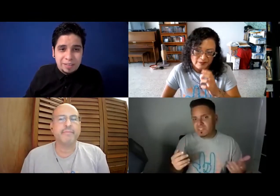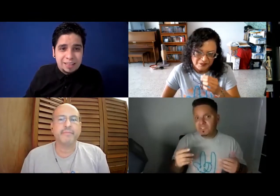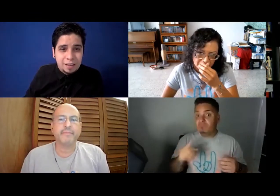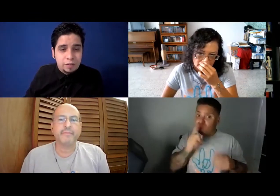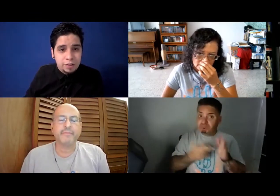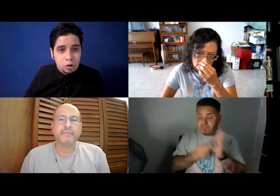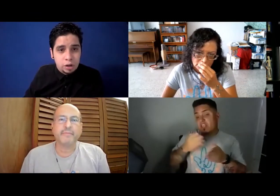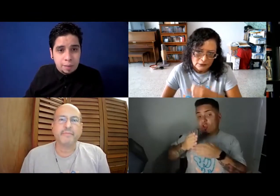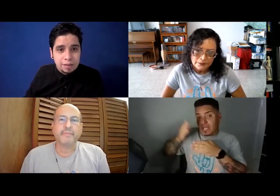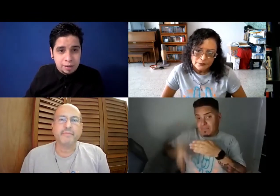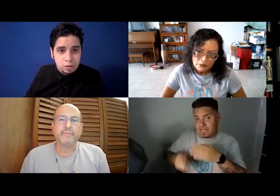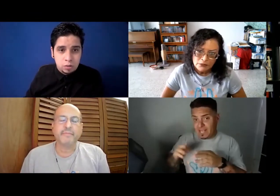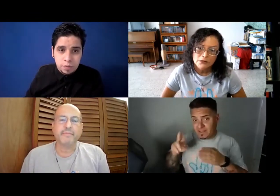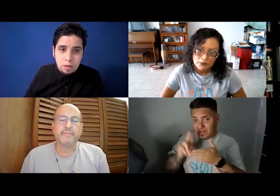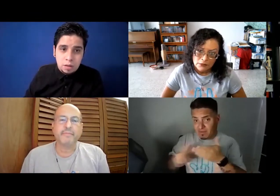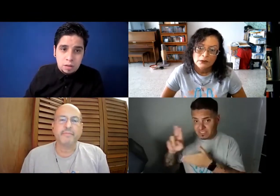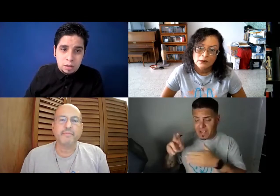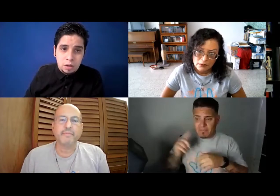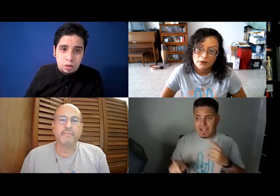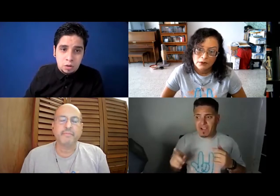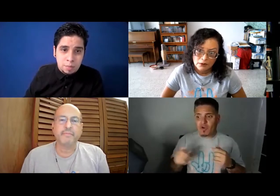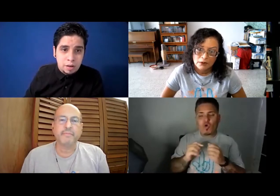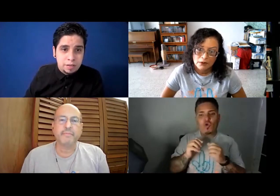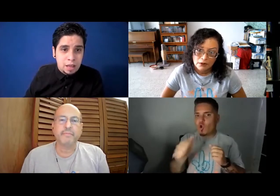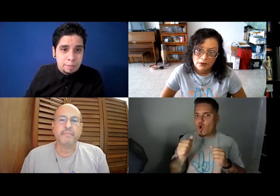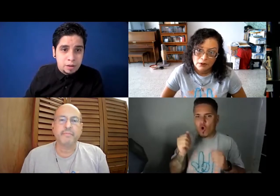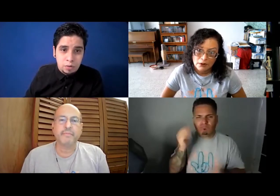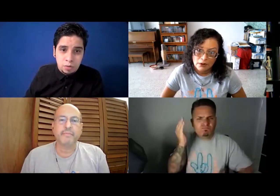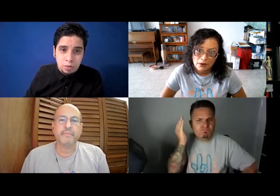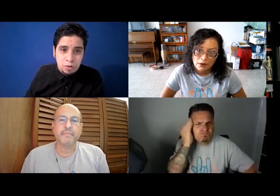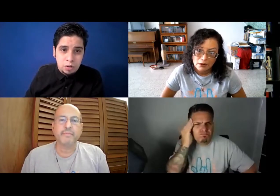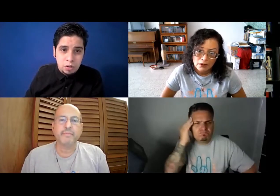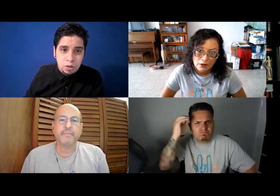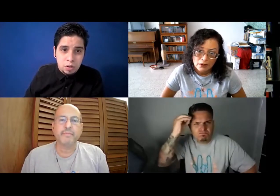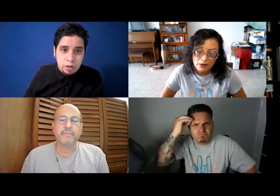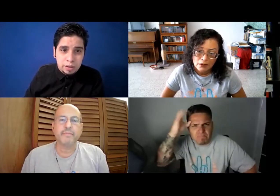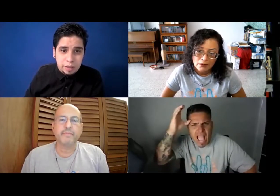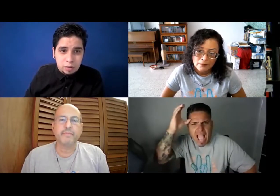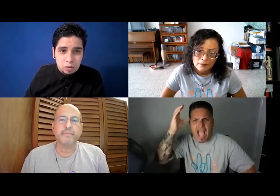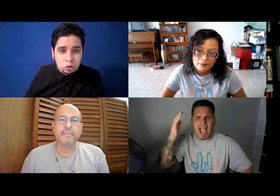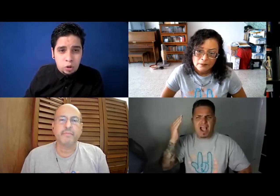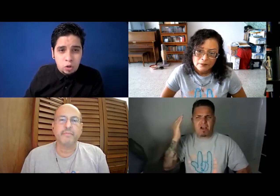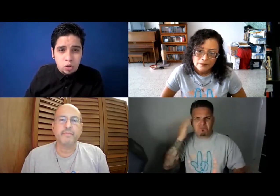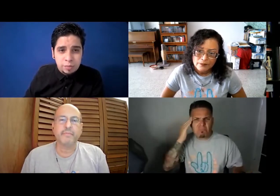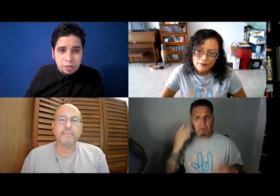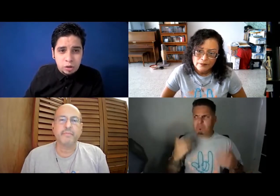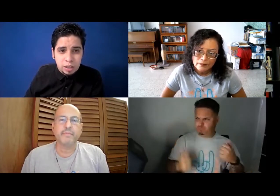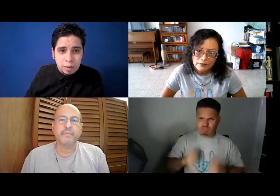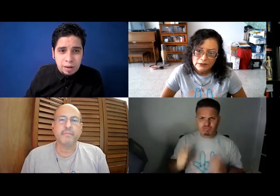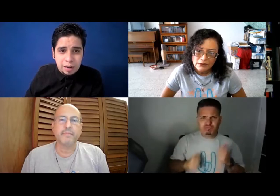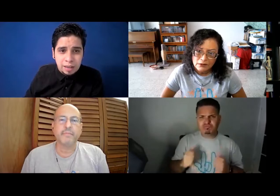sentía satisfecho con lo que estaba recibiendo. Y yo terminé de la universidad, pero, este, con todo el conocimiento que, ¿verdad? Que